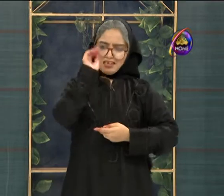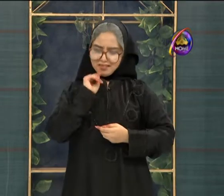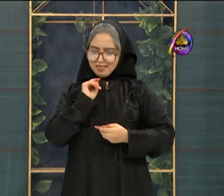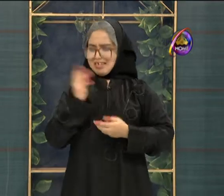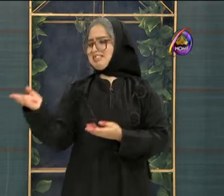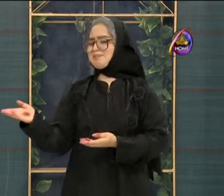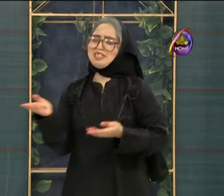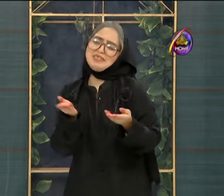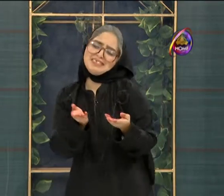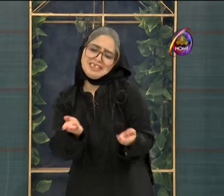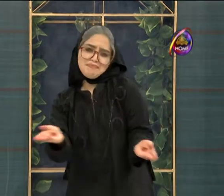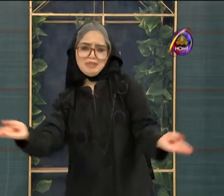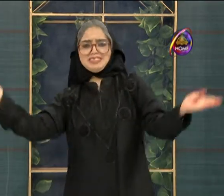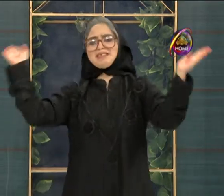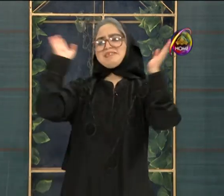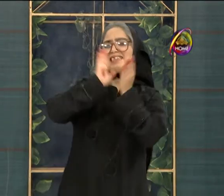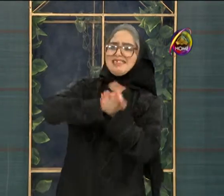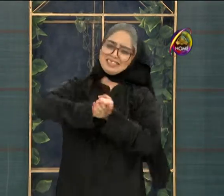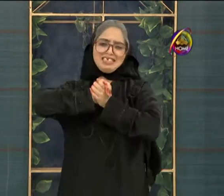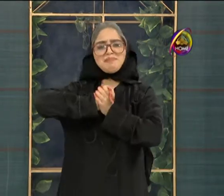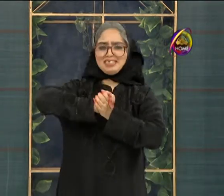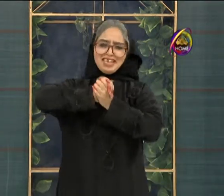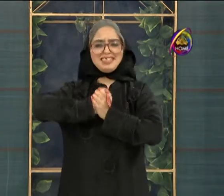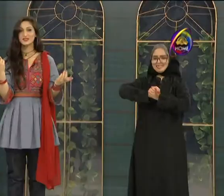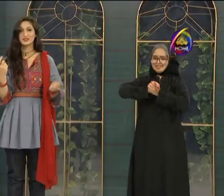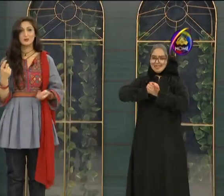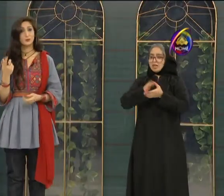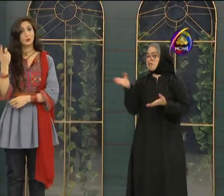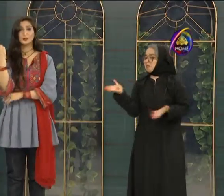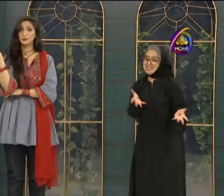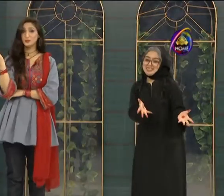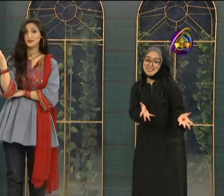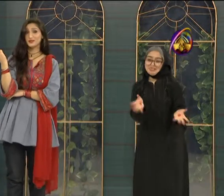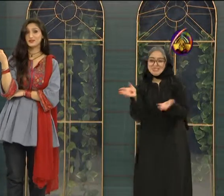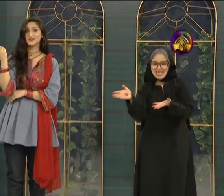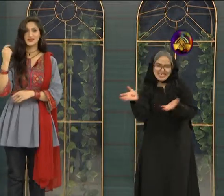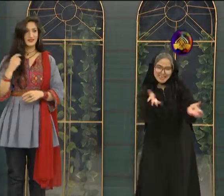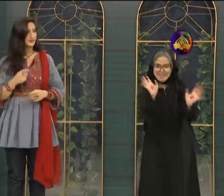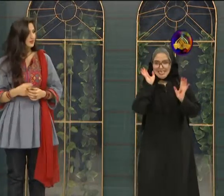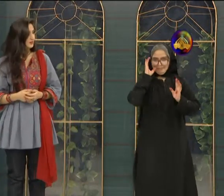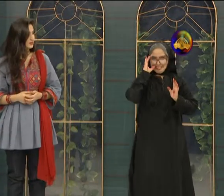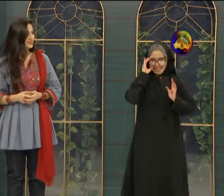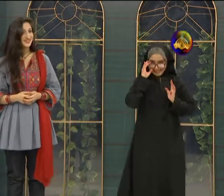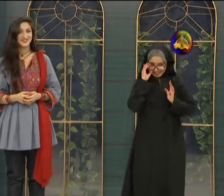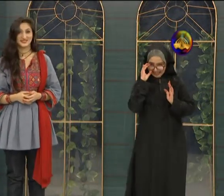سمجھو جنم و جنم کی رشتے بن جاتے ایک کچھ رشتے تو چند رات میں ہی تیپ آ جائے کرتے تھے